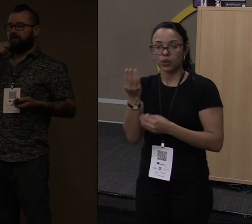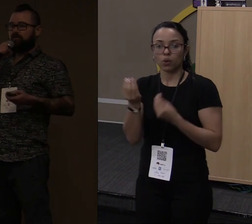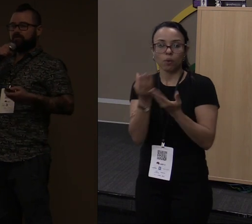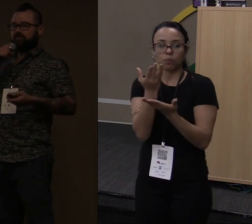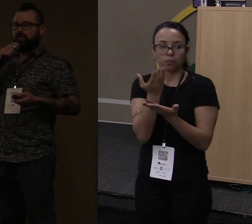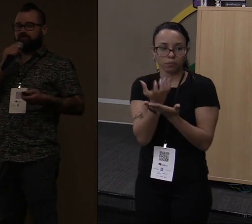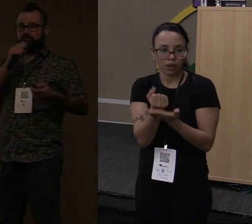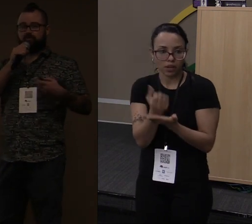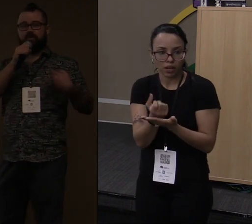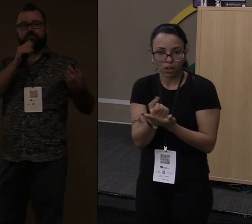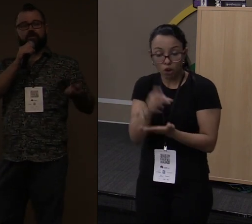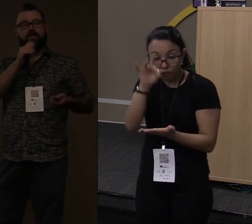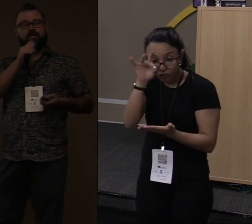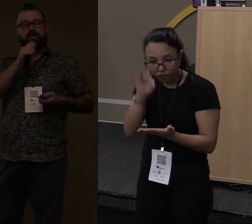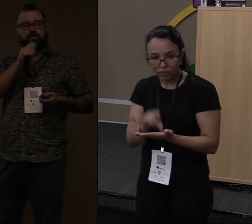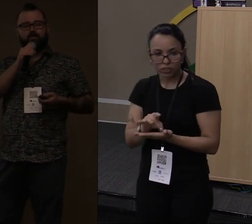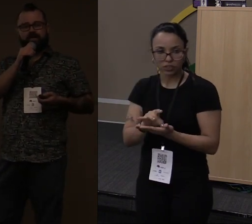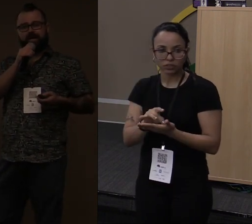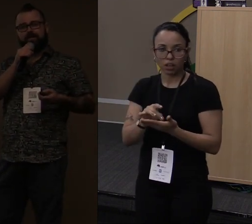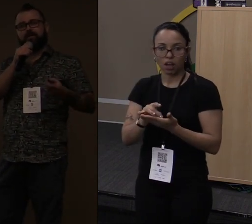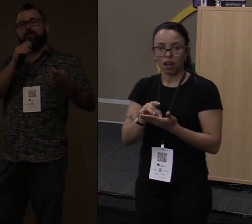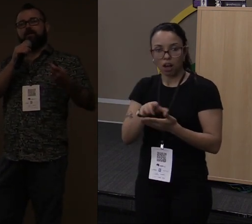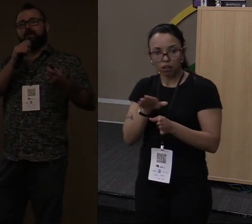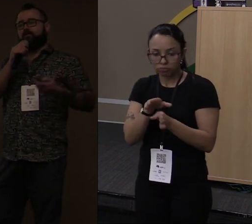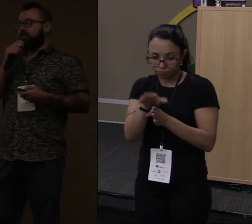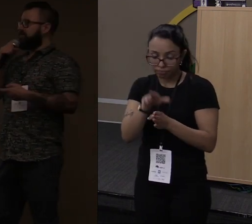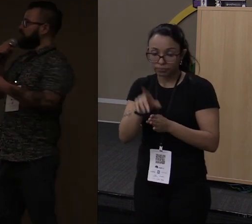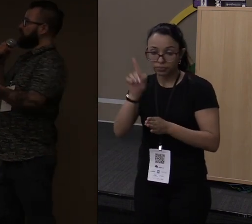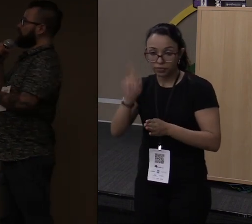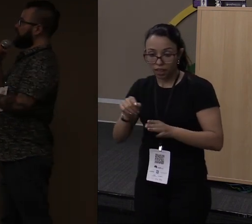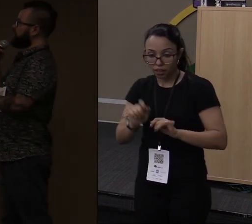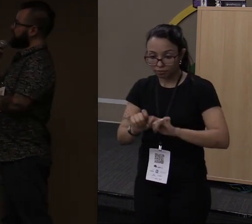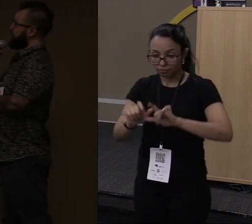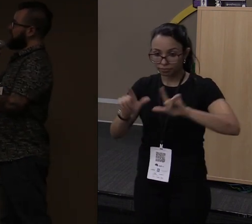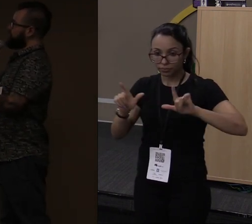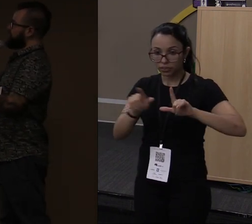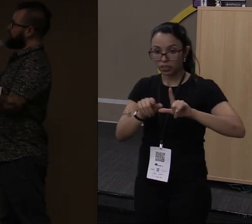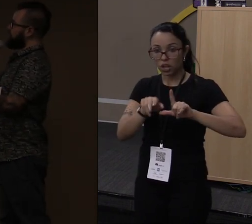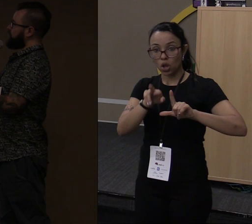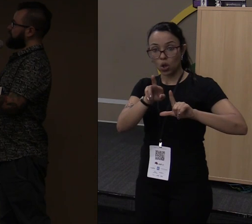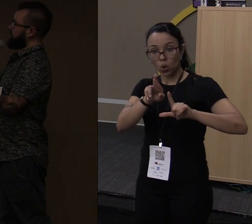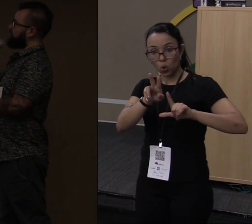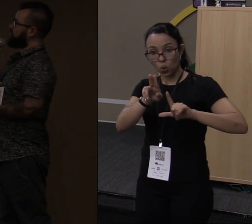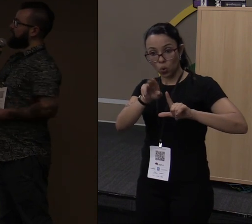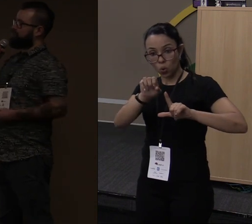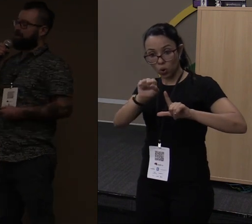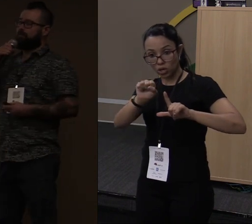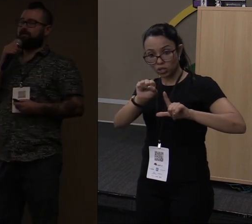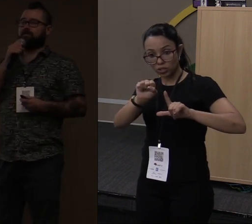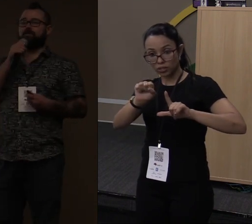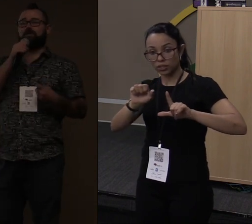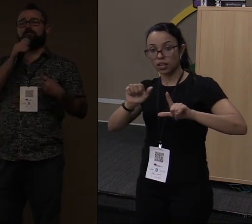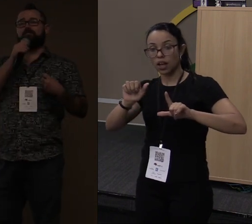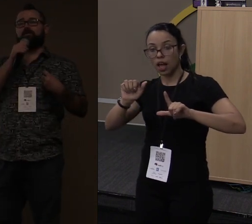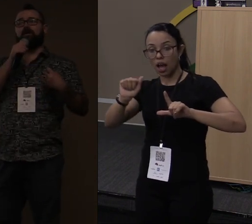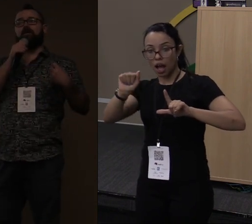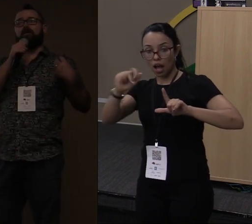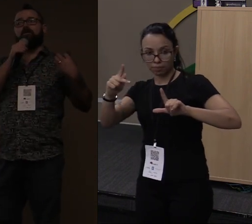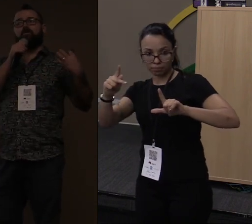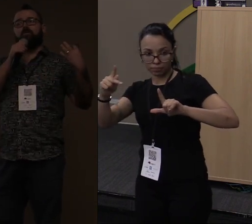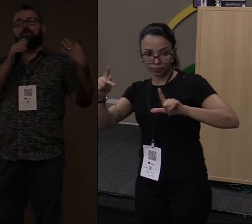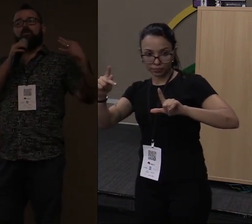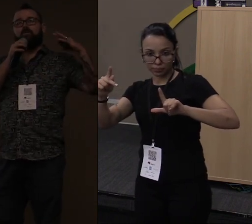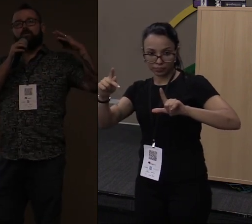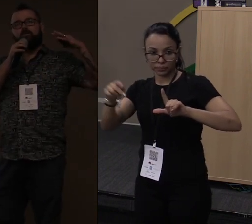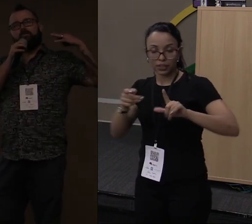oficial de instalação de Rust e recomendada é utilizando o Rust App. O Rust App é a ferramenta que gerencia